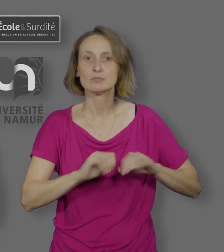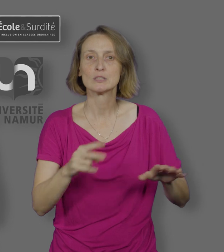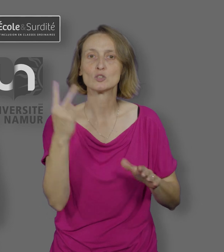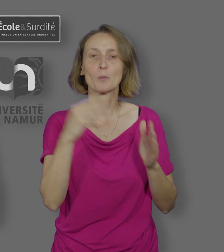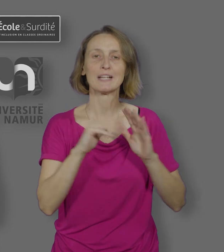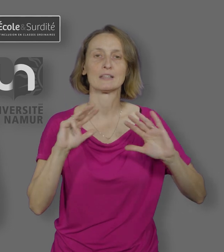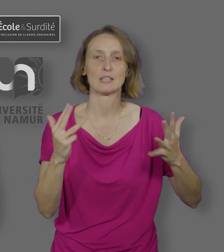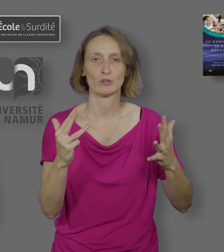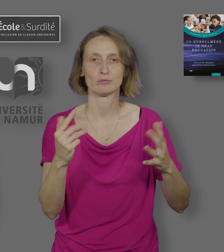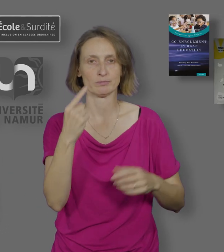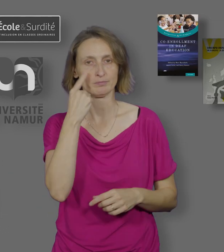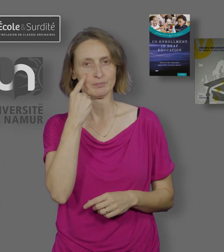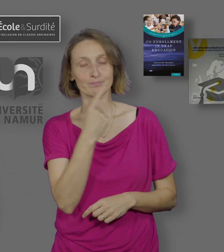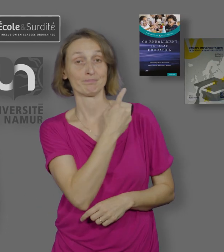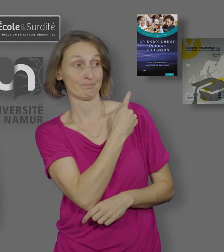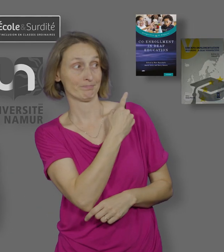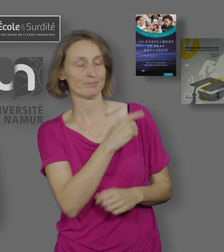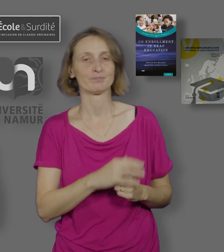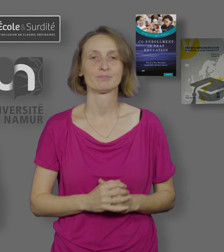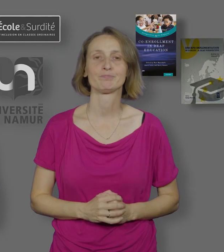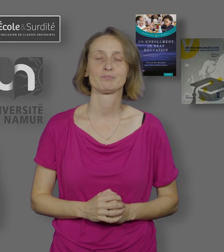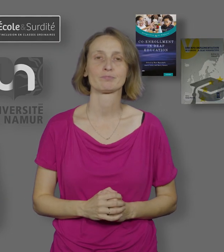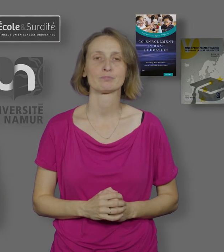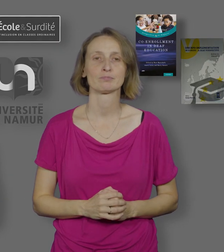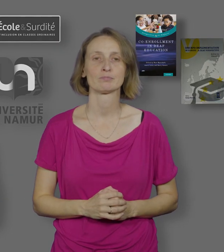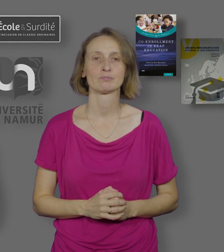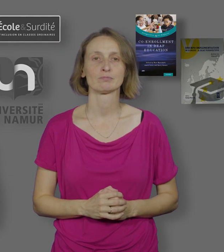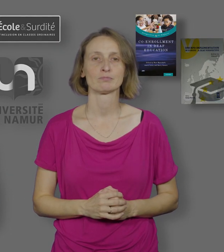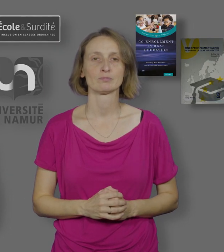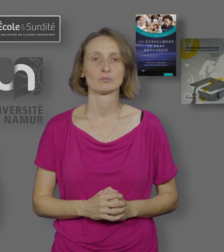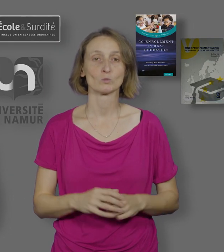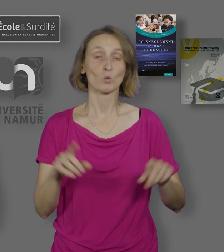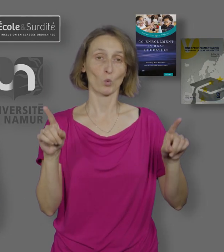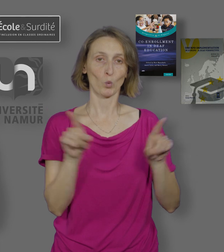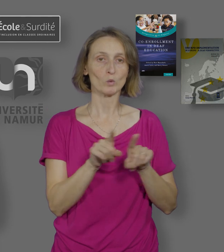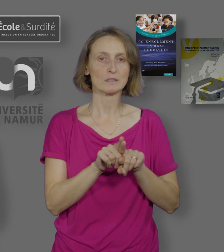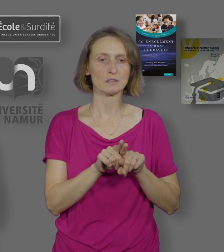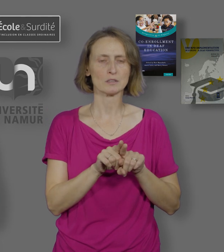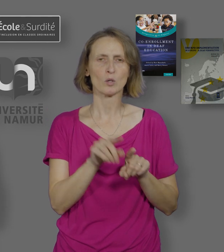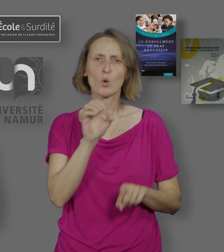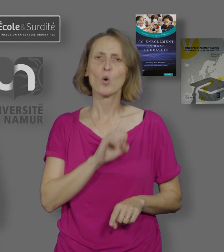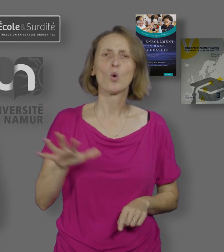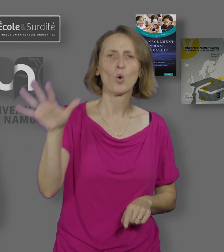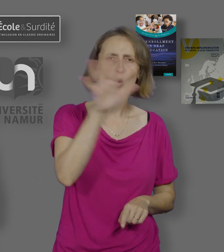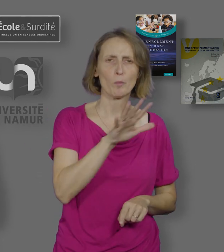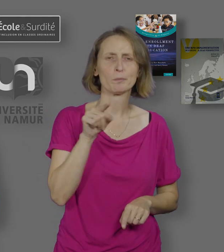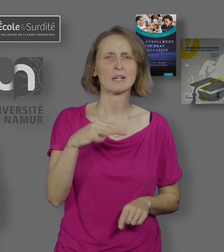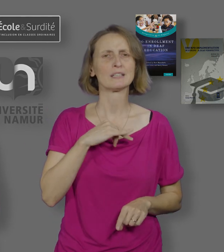Et aujourd'hui, les responsables de ces projets à travers le monde visent à décrire leur expérience et à échanger leurs bonnes pratiques.